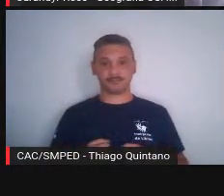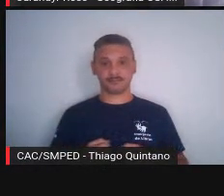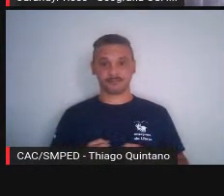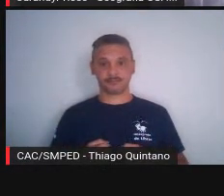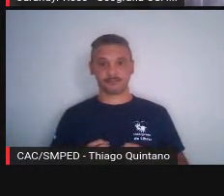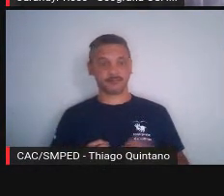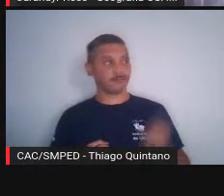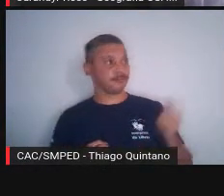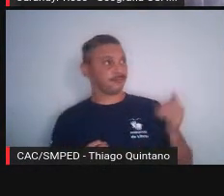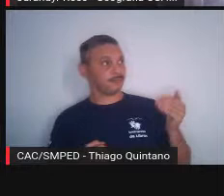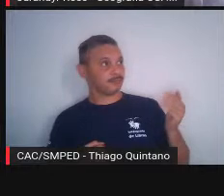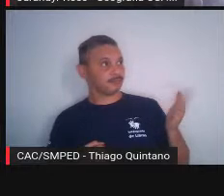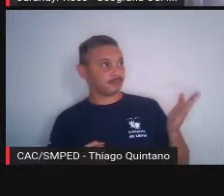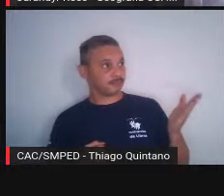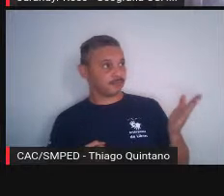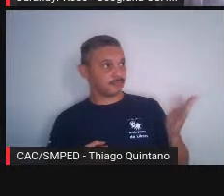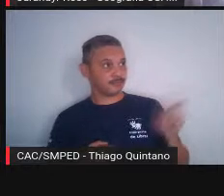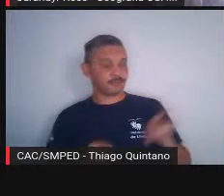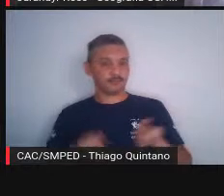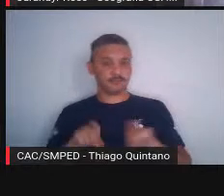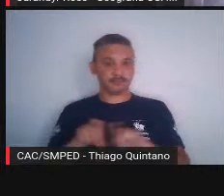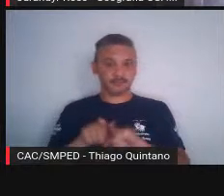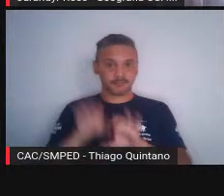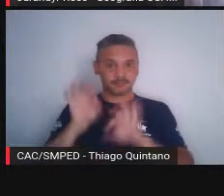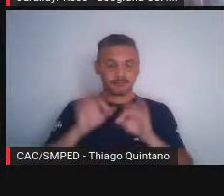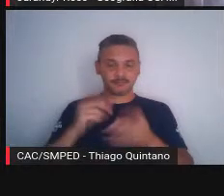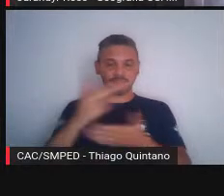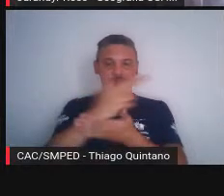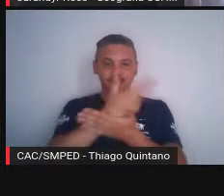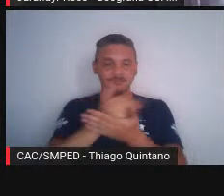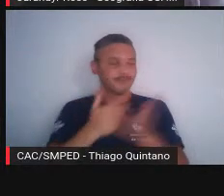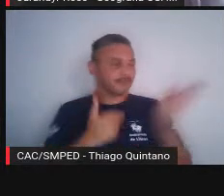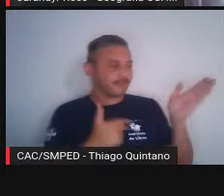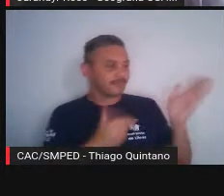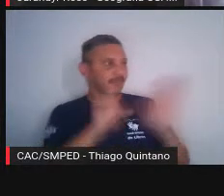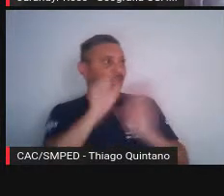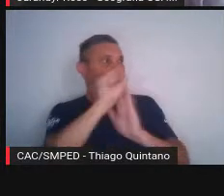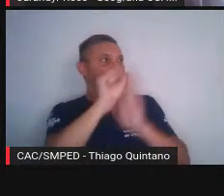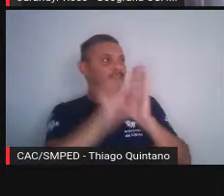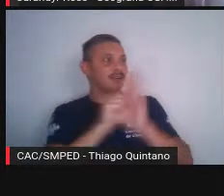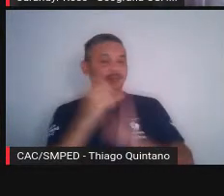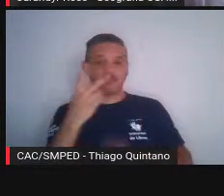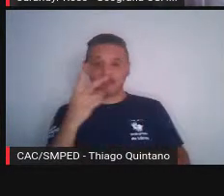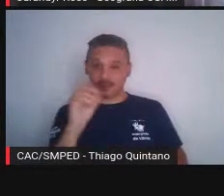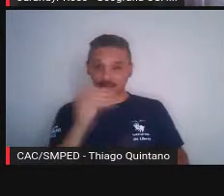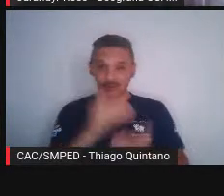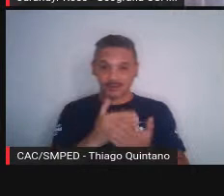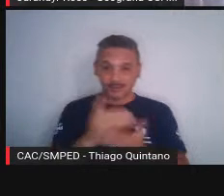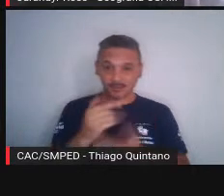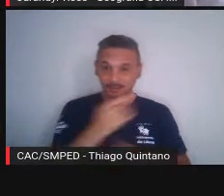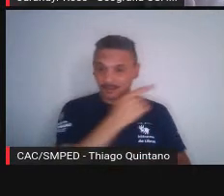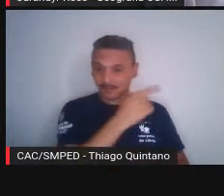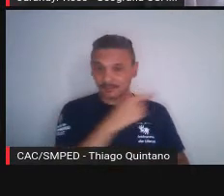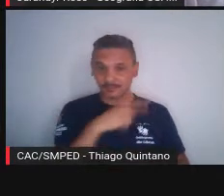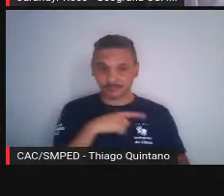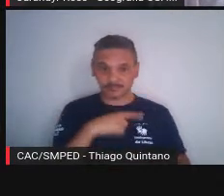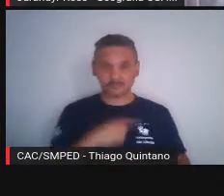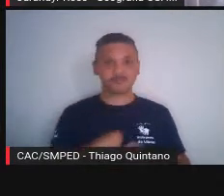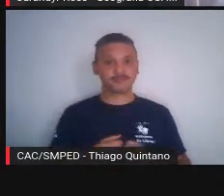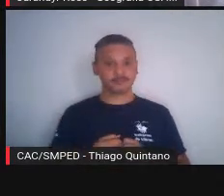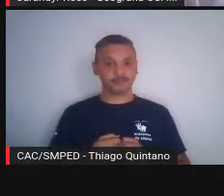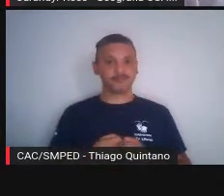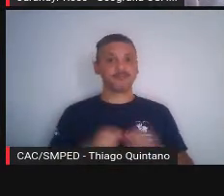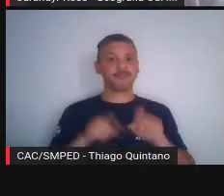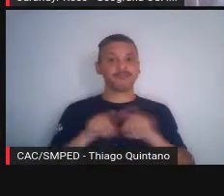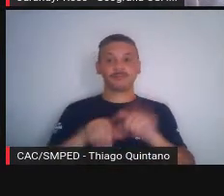E estão aí as imagens do início do século XX, dos meados do século XX, e